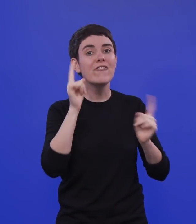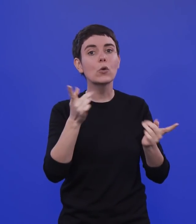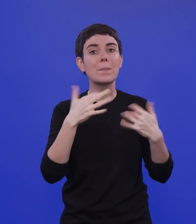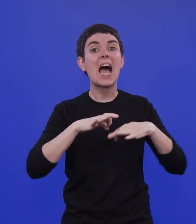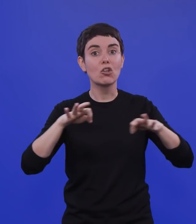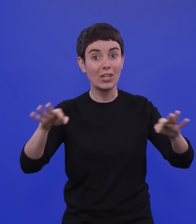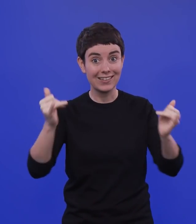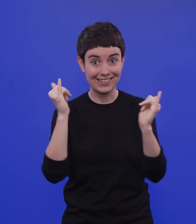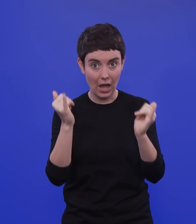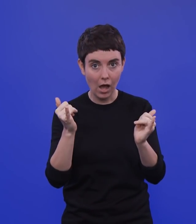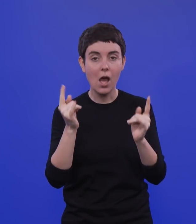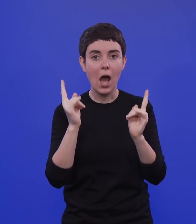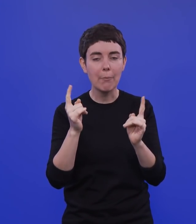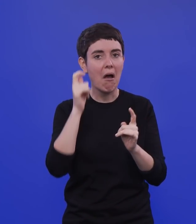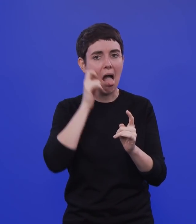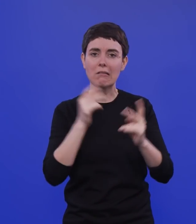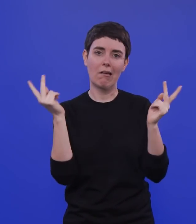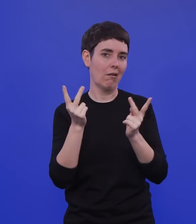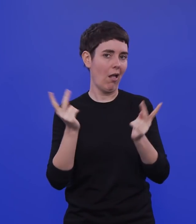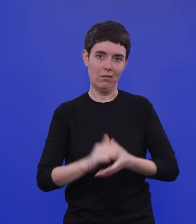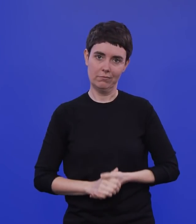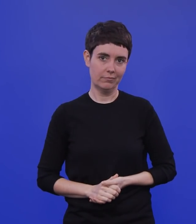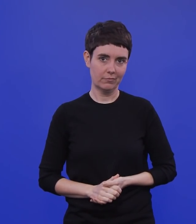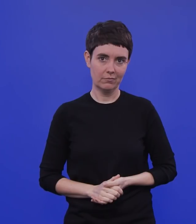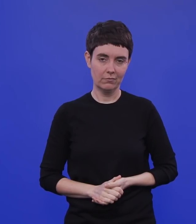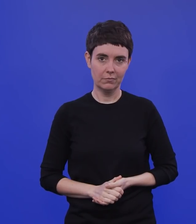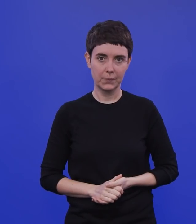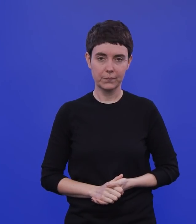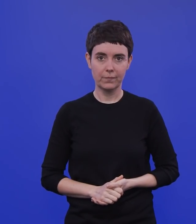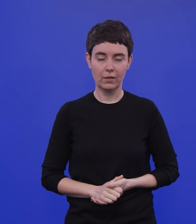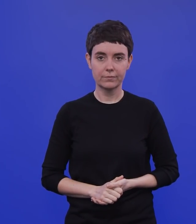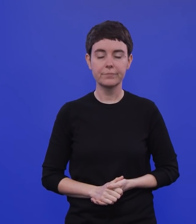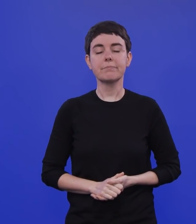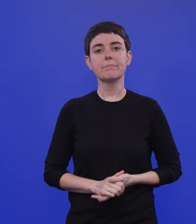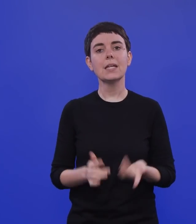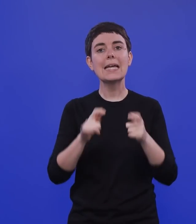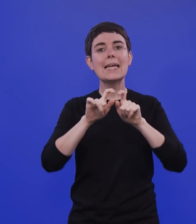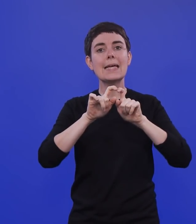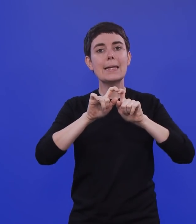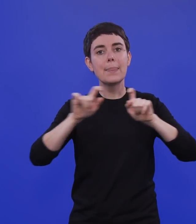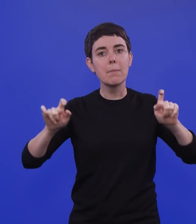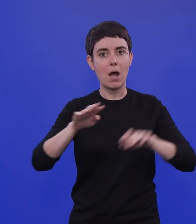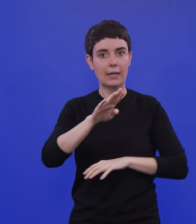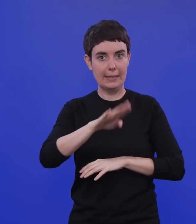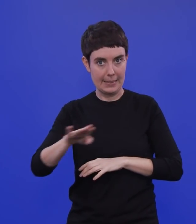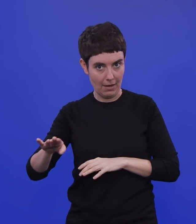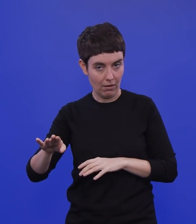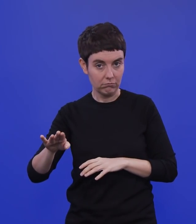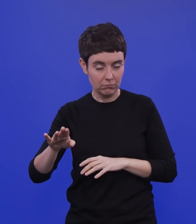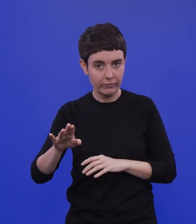Altersgruppen um den gleichen Betrag stärker. Beim Thema Kinder. Auch da gab es in Deutschland zuletzt ein paar ganz andere Schlagzeilen.